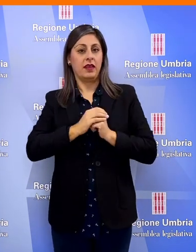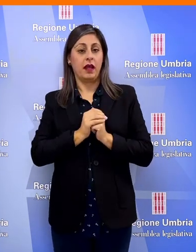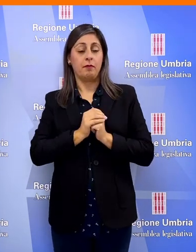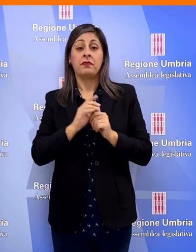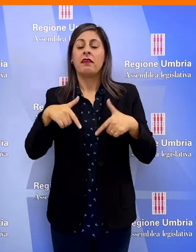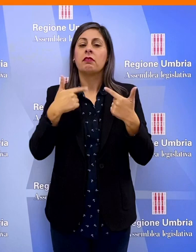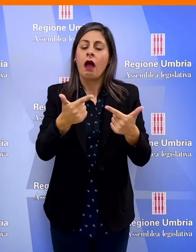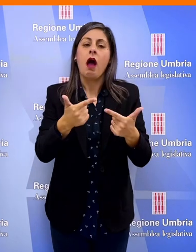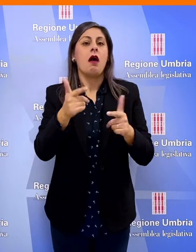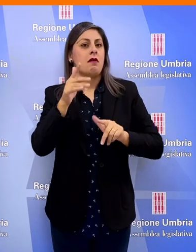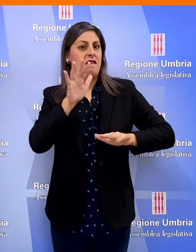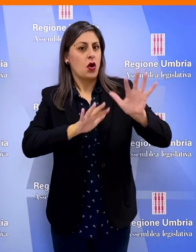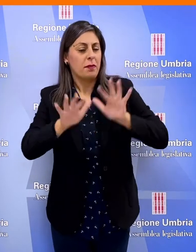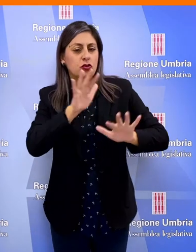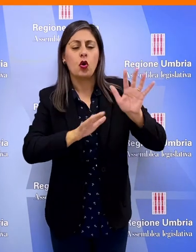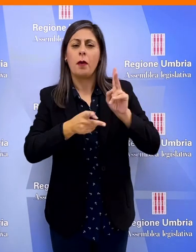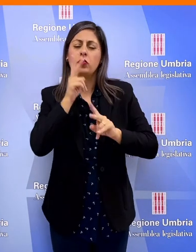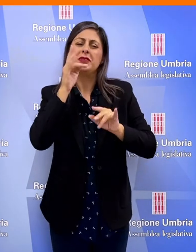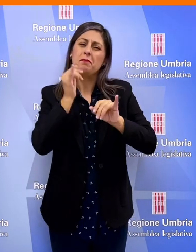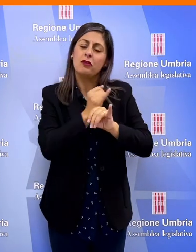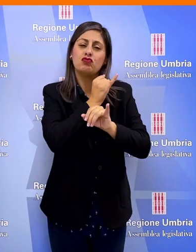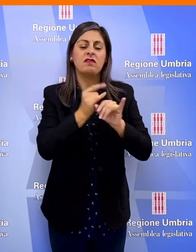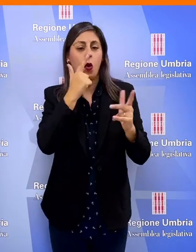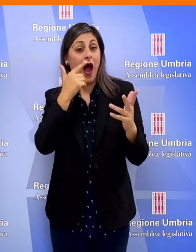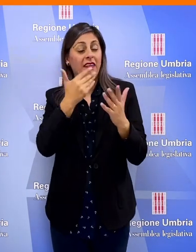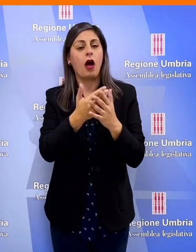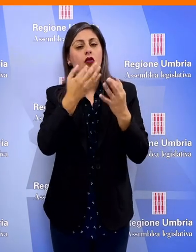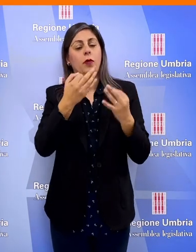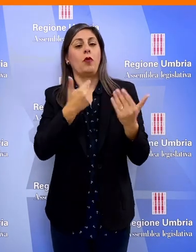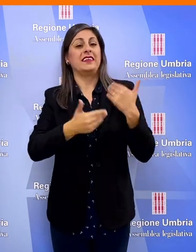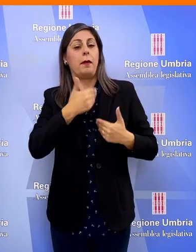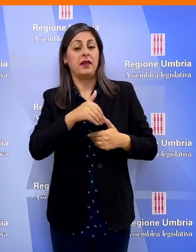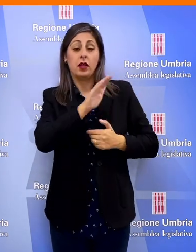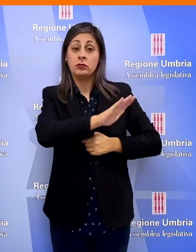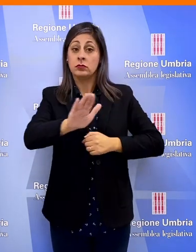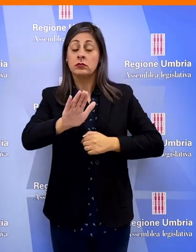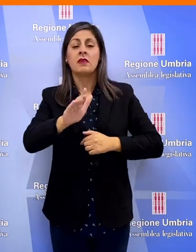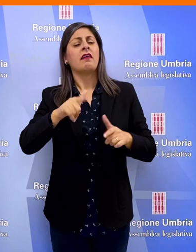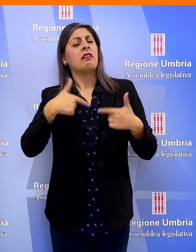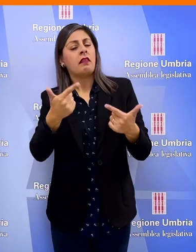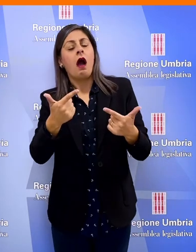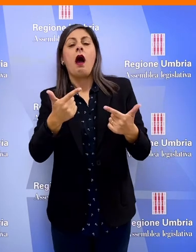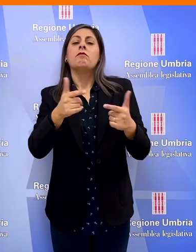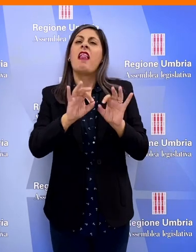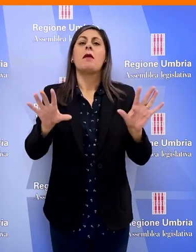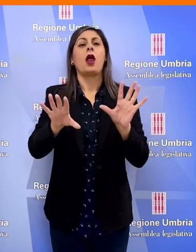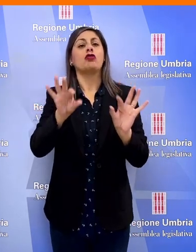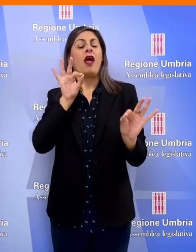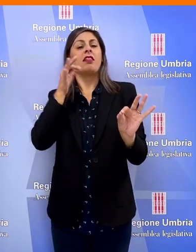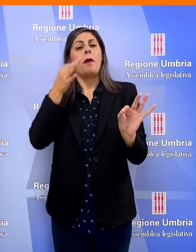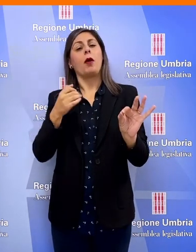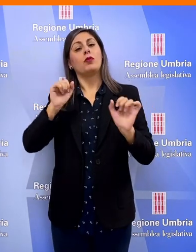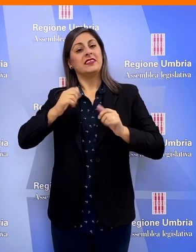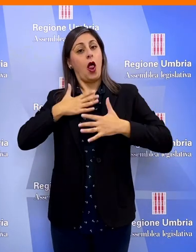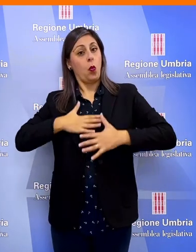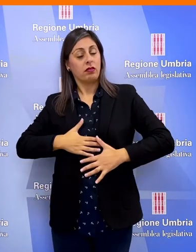disabilità assicurando l'offerta di informazioni in modo specifico e adeguato alla propria disabilità per consentire e favorire la libera